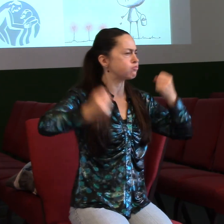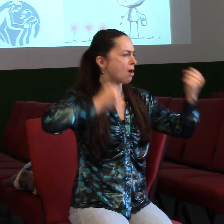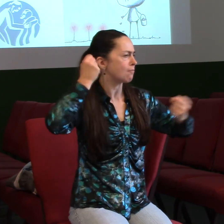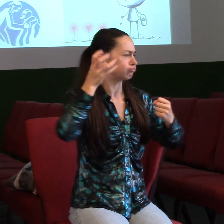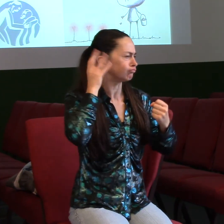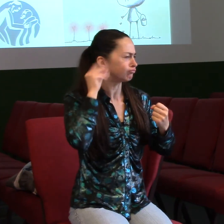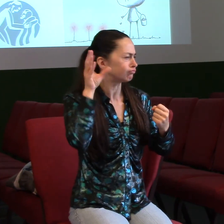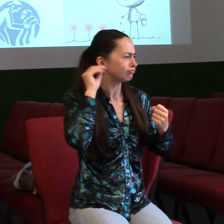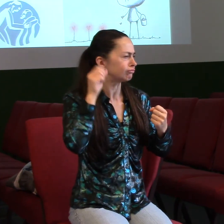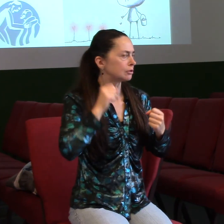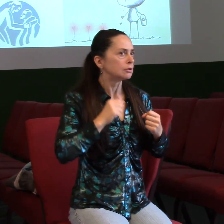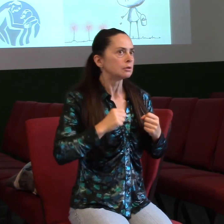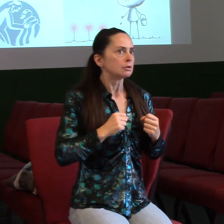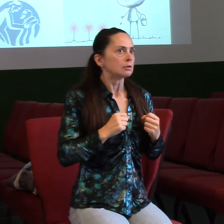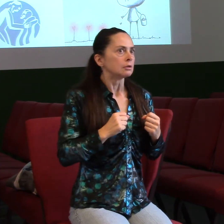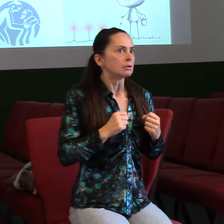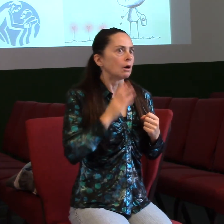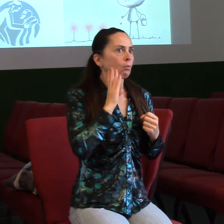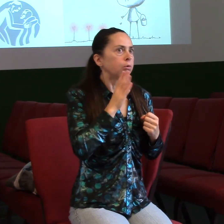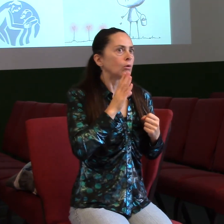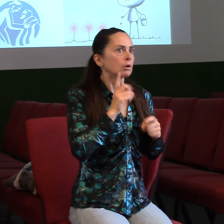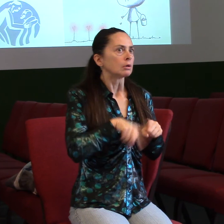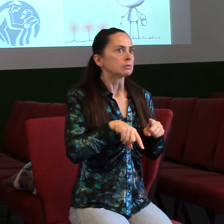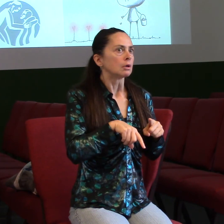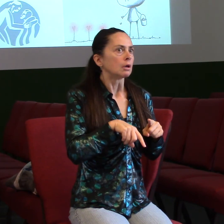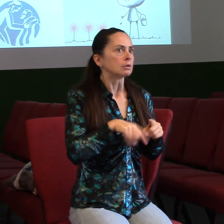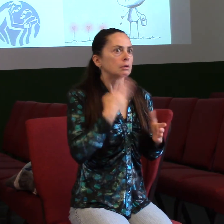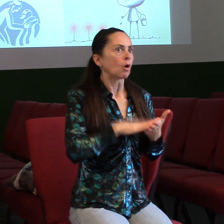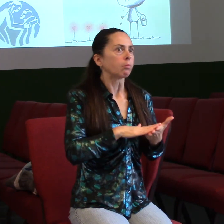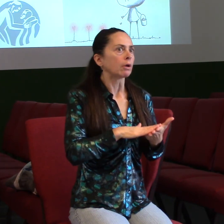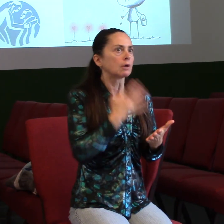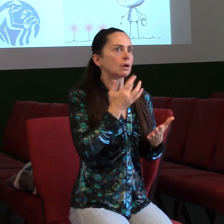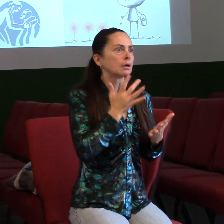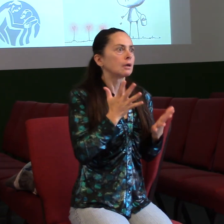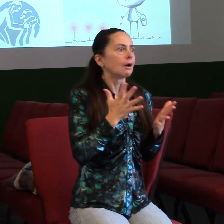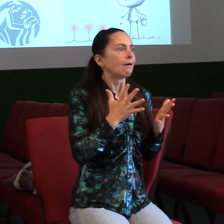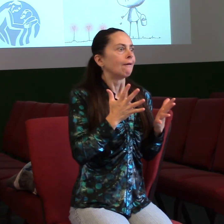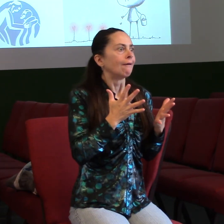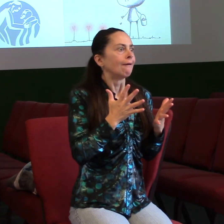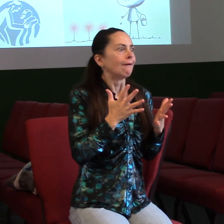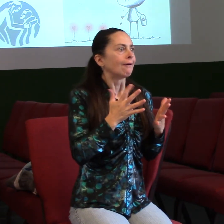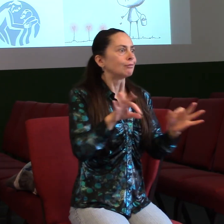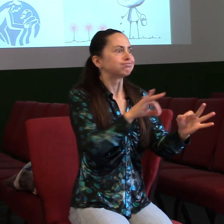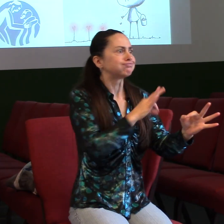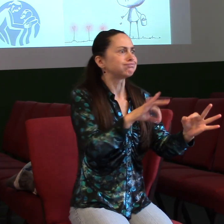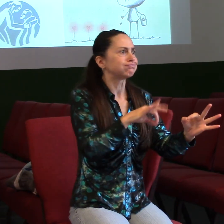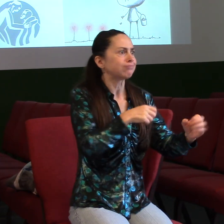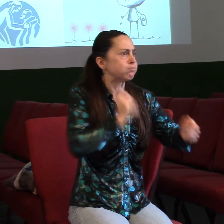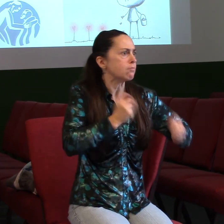úplně našponovaní, co se stane s tím hrdinou. Když je romantická scéna, tak tam jedou nějaké ty smyčce a člověku ji ukápne slza.